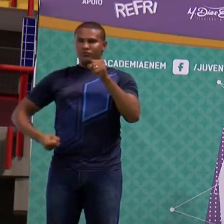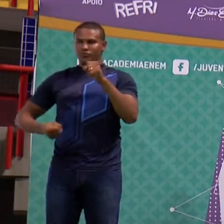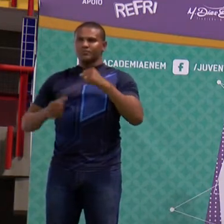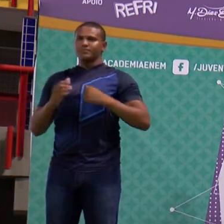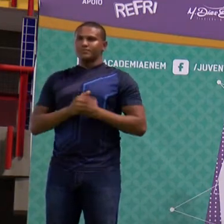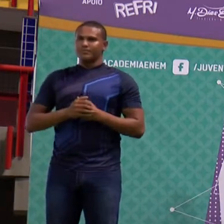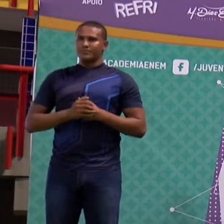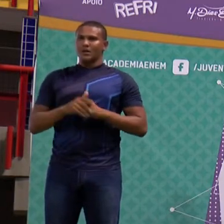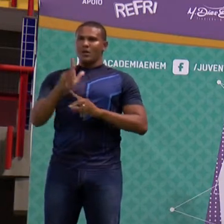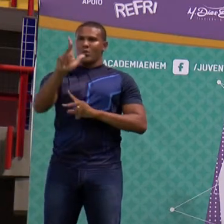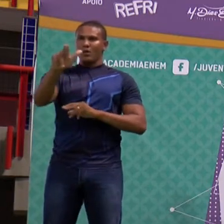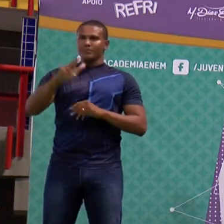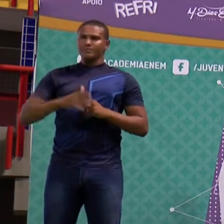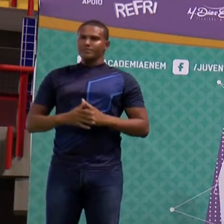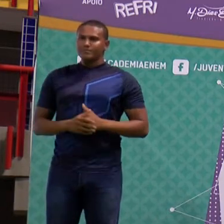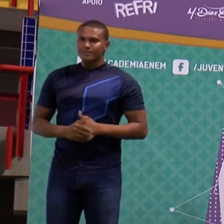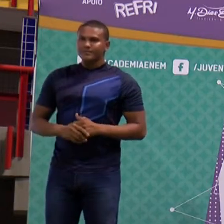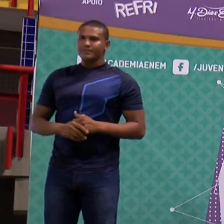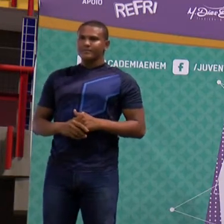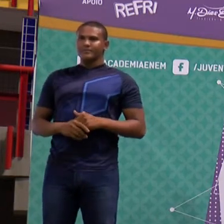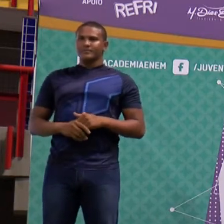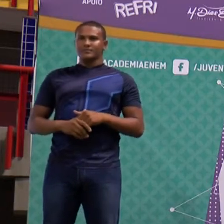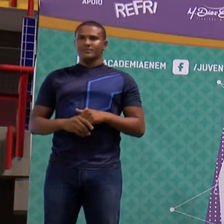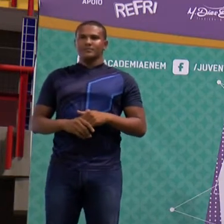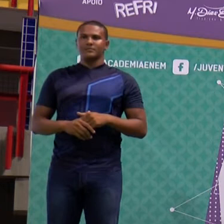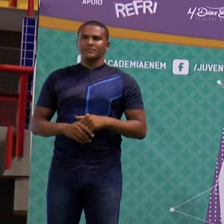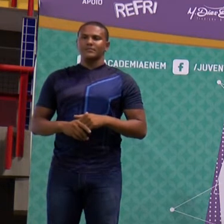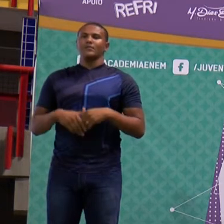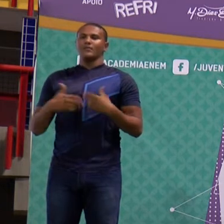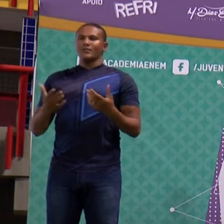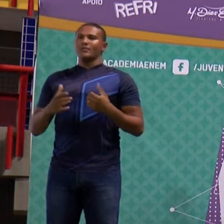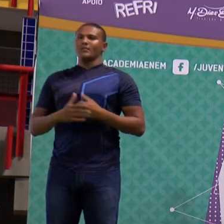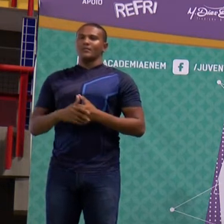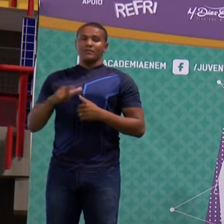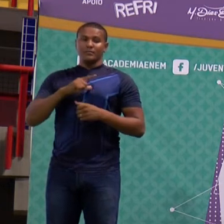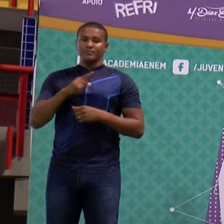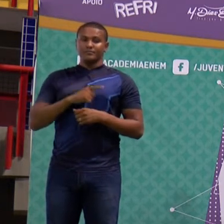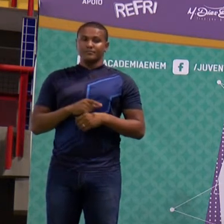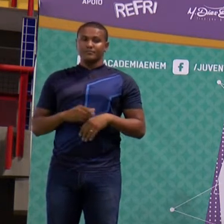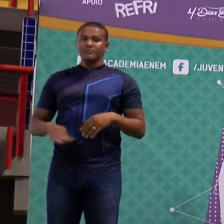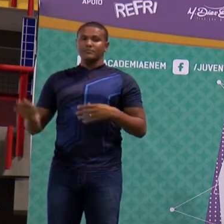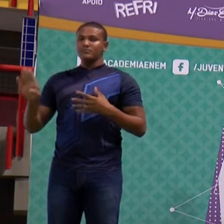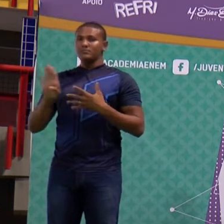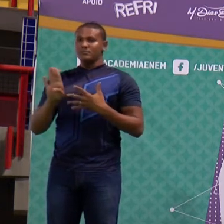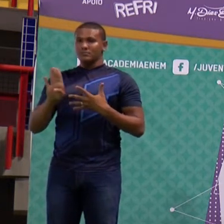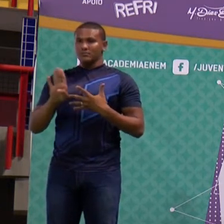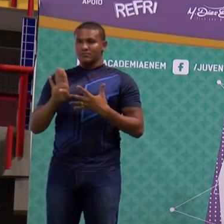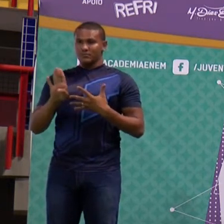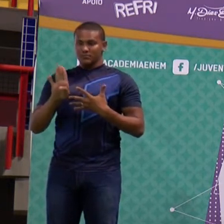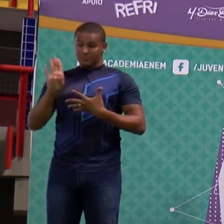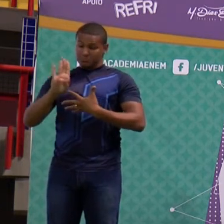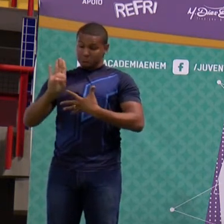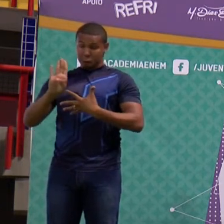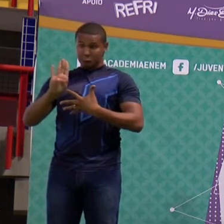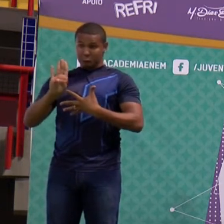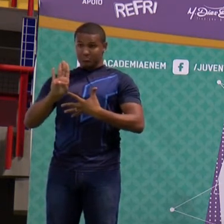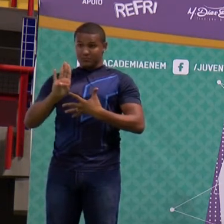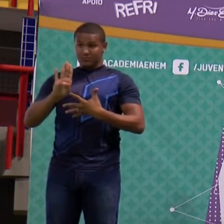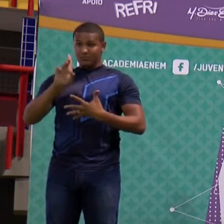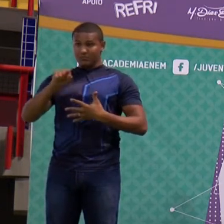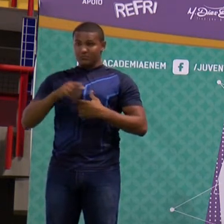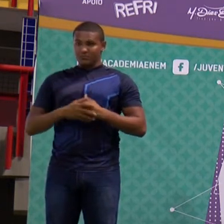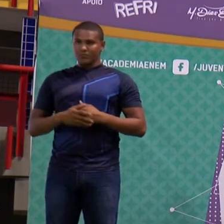Item B. Quando queima combustíveis fósseis, o homem interfere no ciclo do